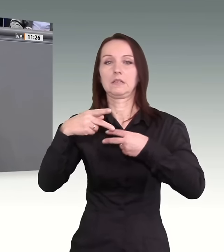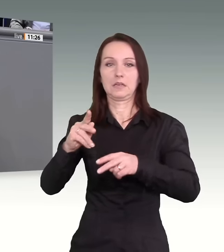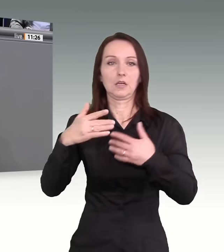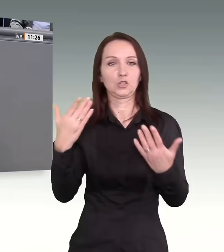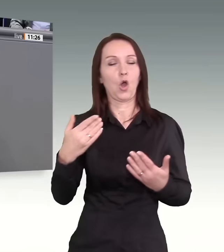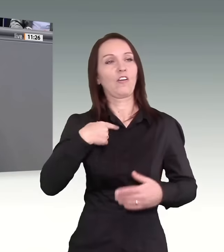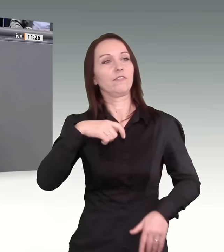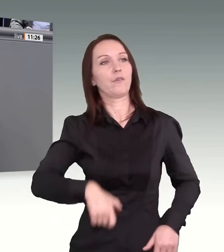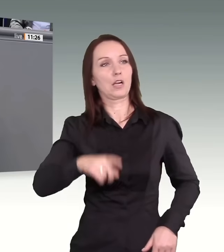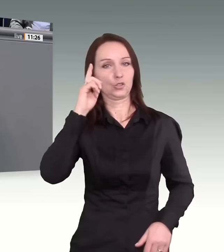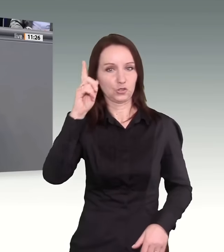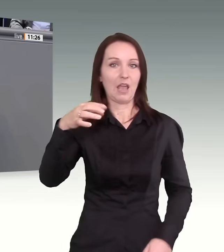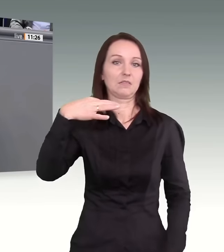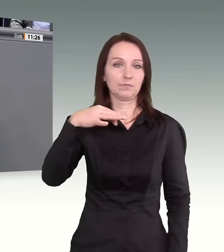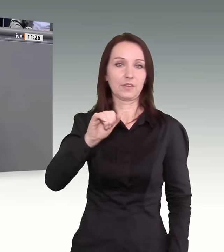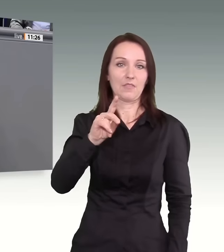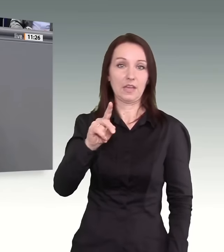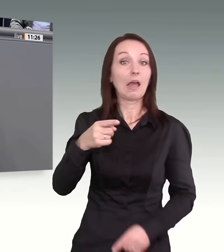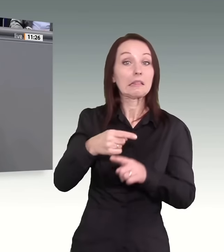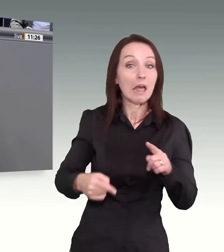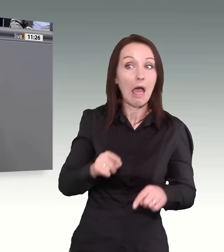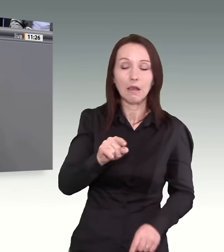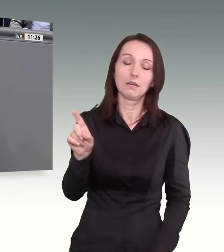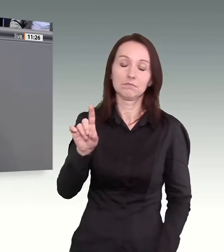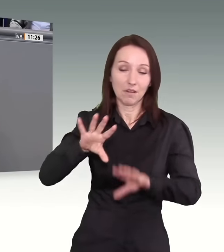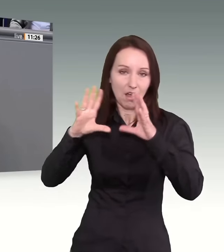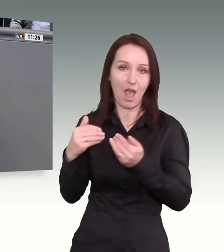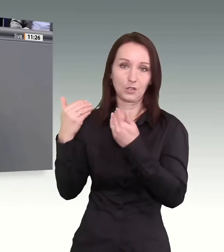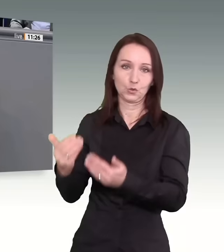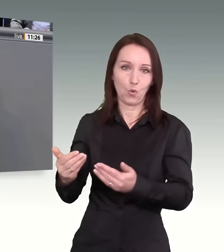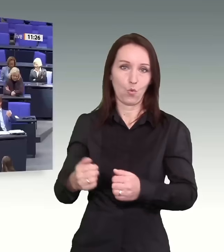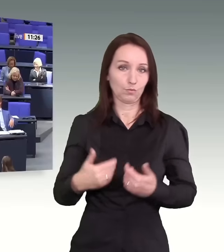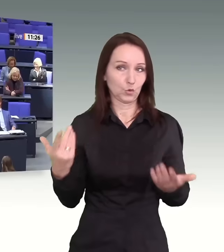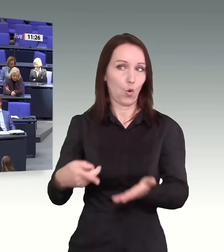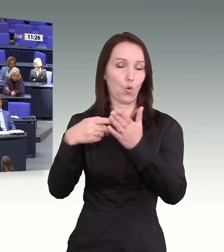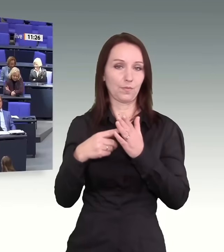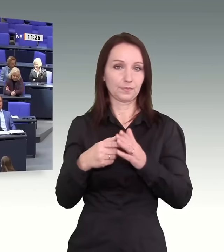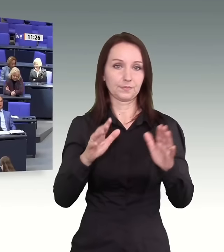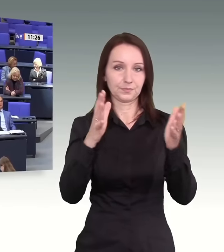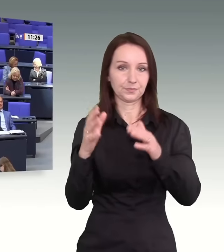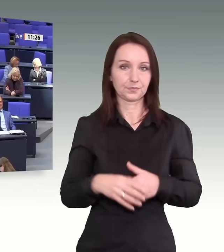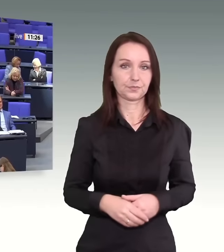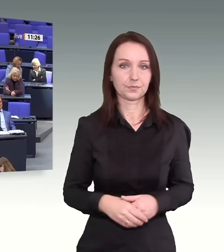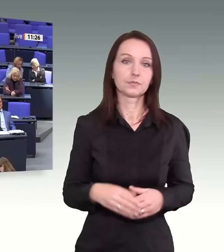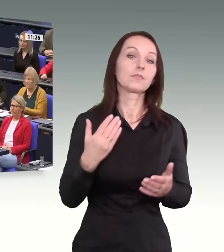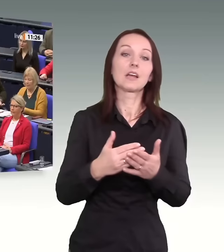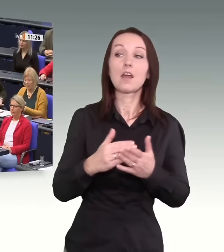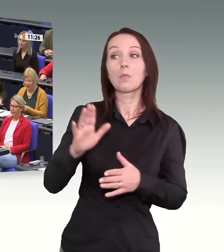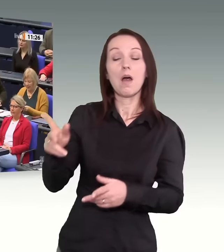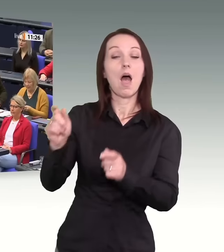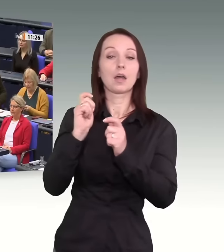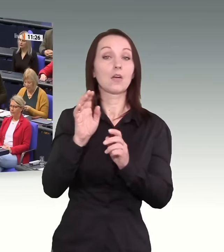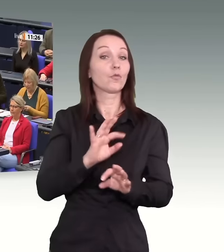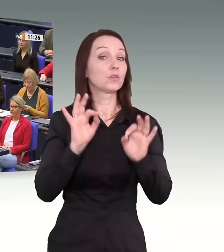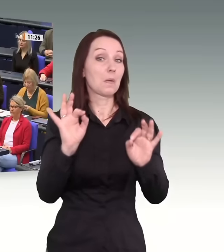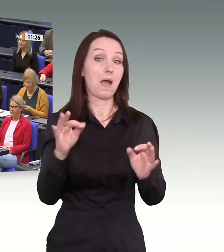in Gänze. Und so repräsentieren Sie das. Und deshalb ist auch Ihr Antrag wunderbares Beweismaterial,